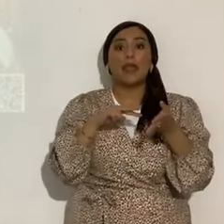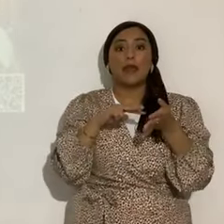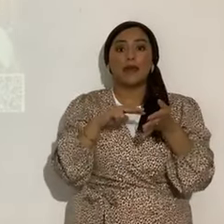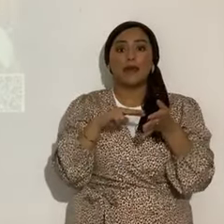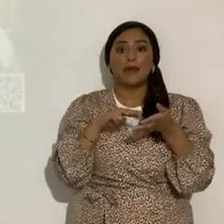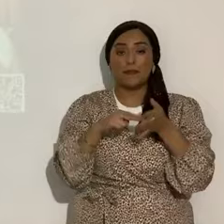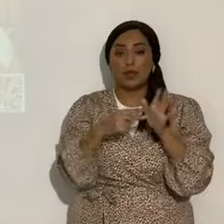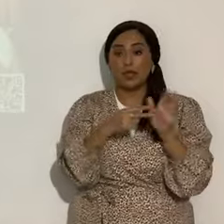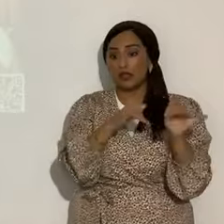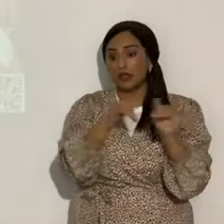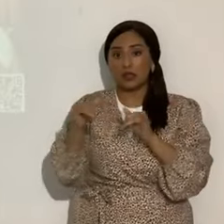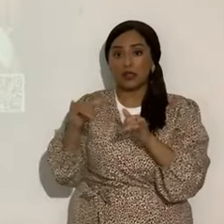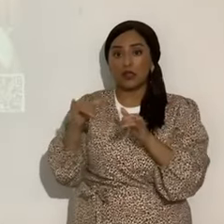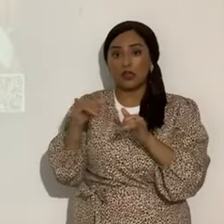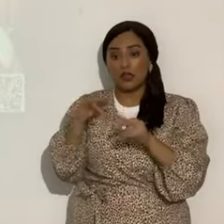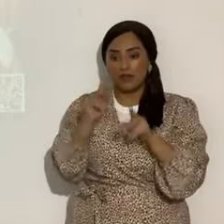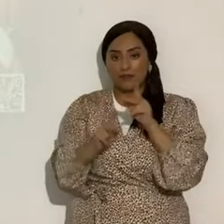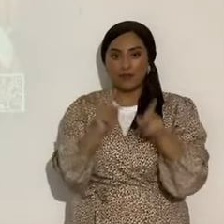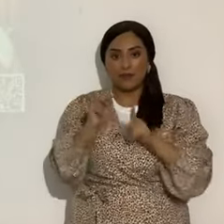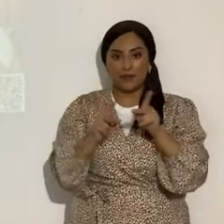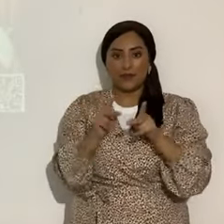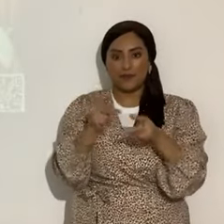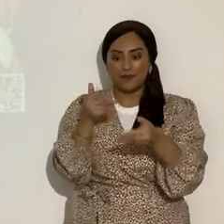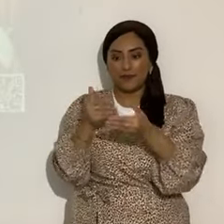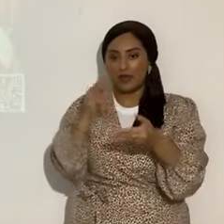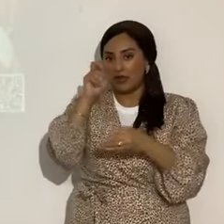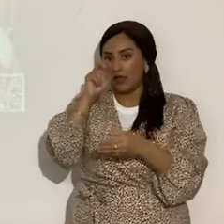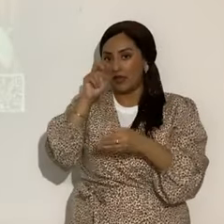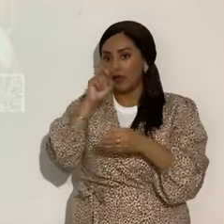a la humanidad entre Ofiukó, el que detiene a la serpiente, y el escorpión.